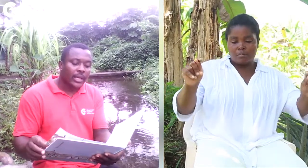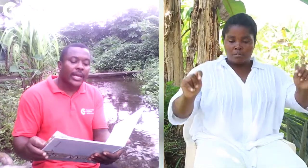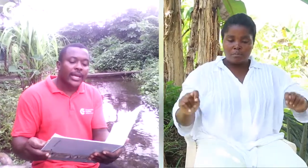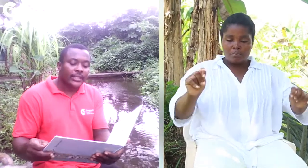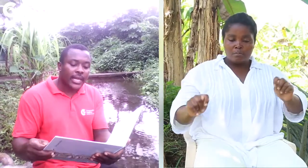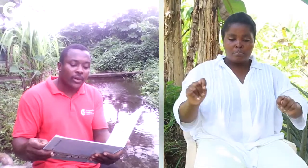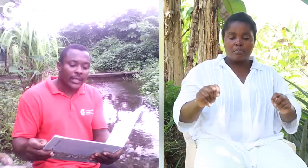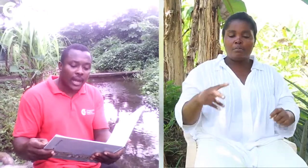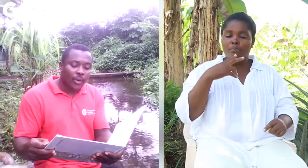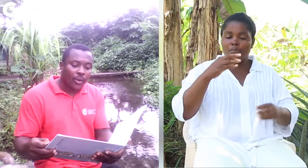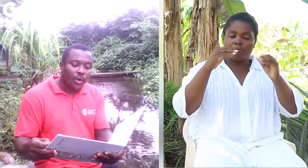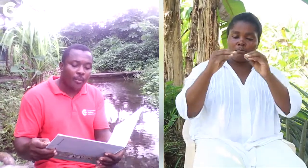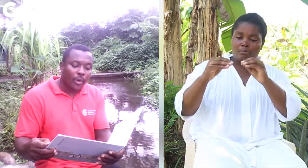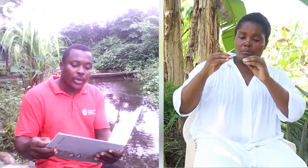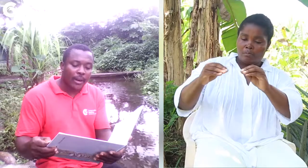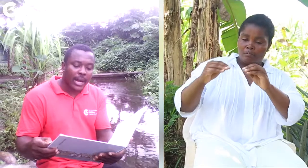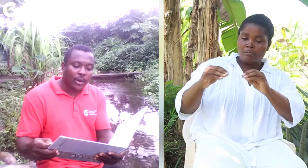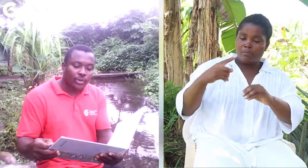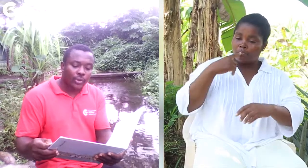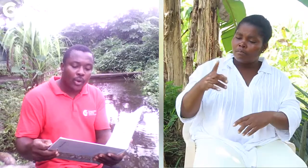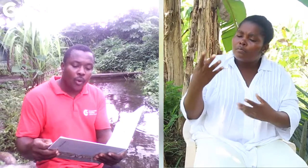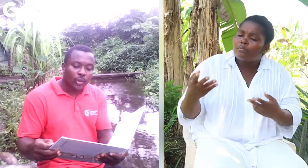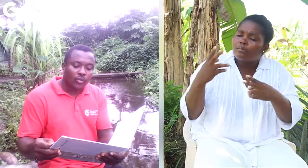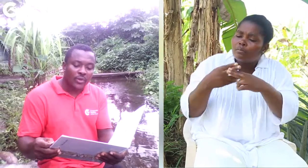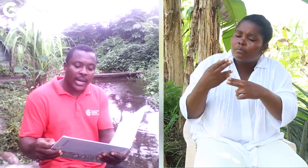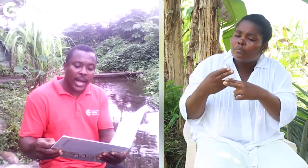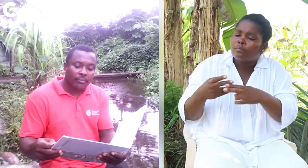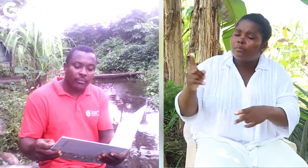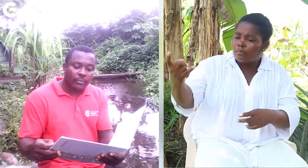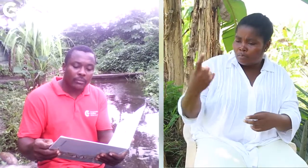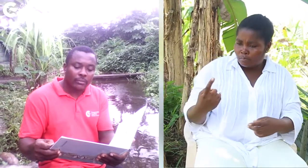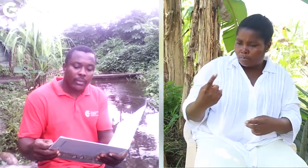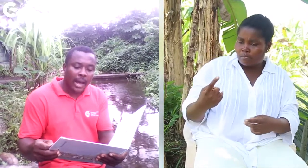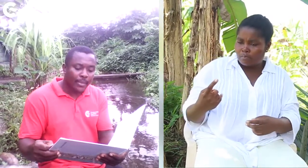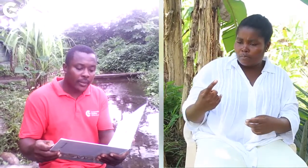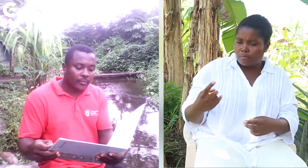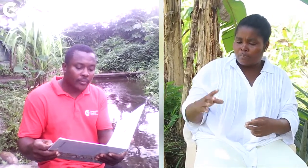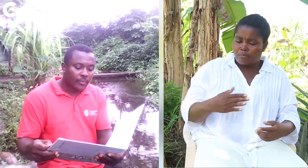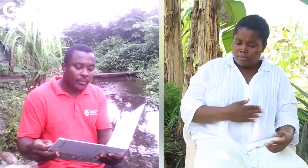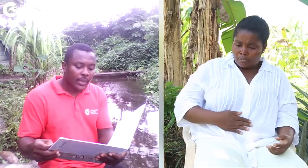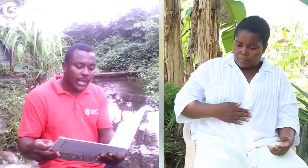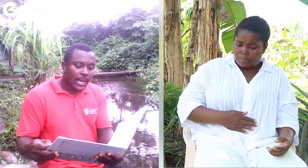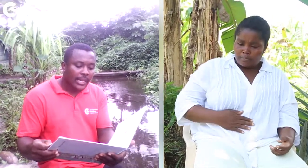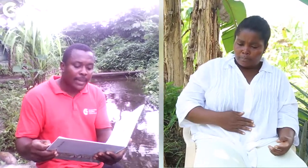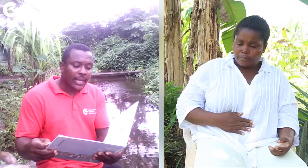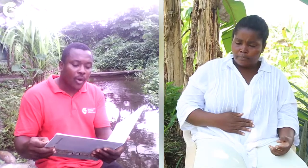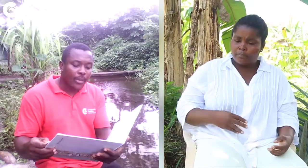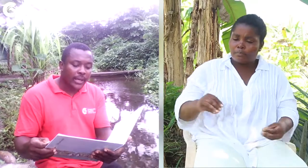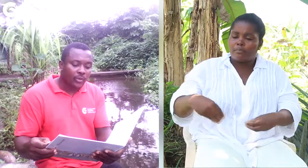enseñaron a Tango cómo llamarlos cuando tuviera hambre. Le daban de comer de